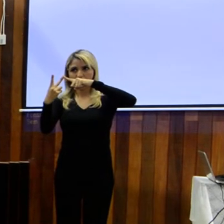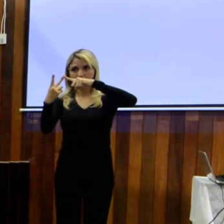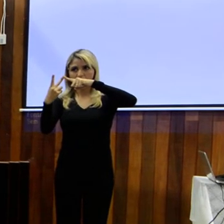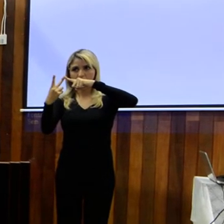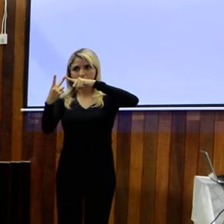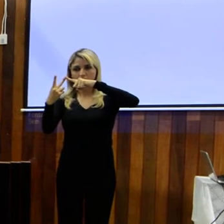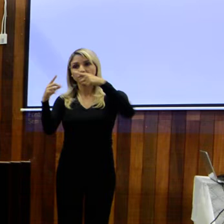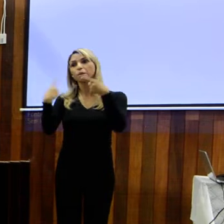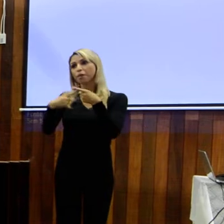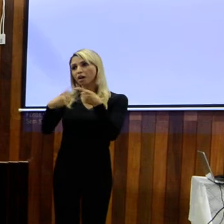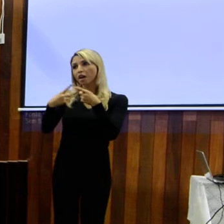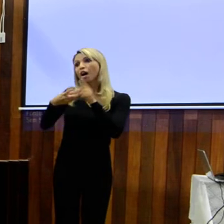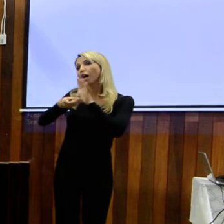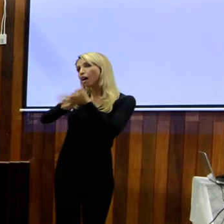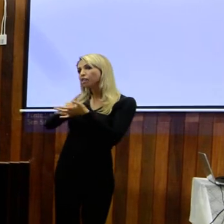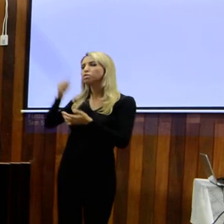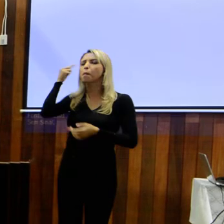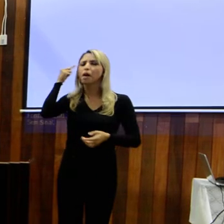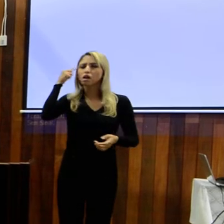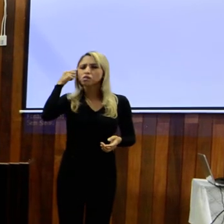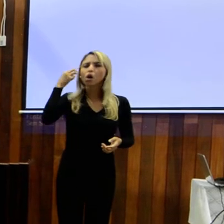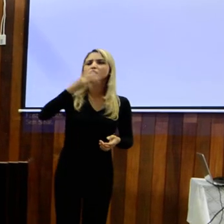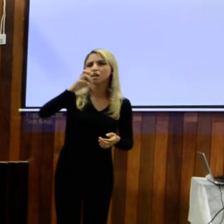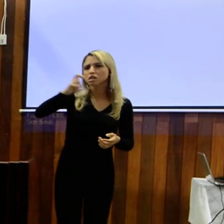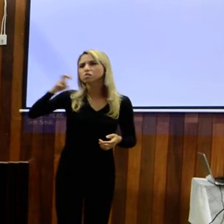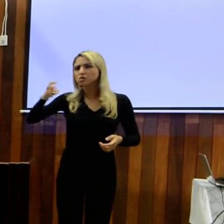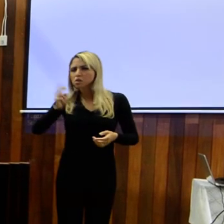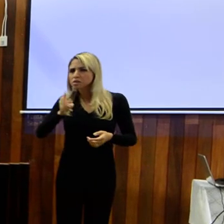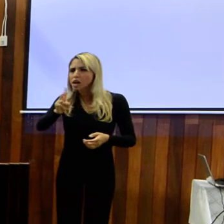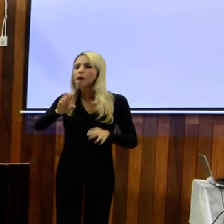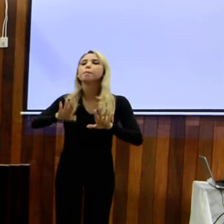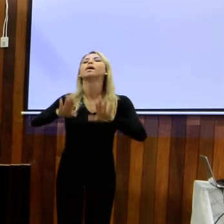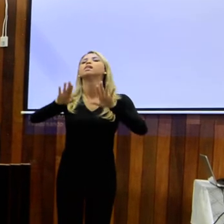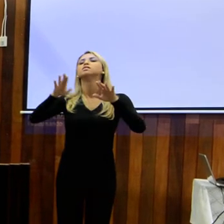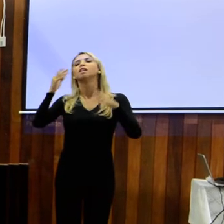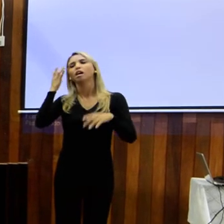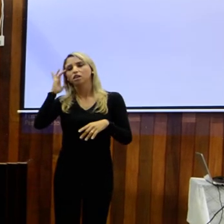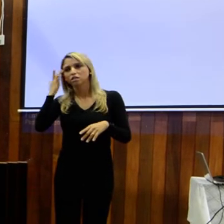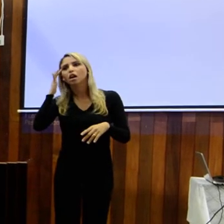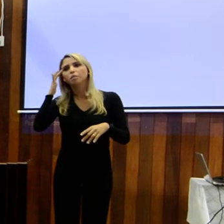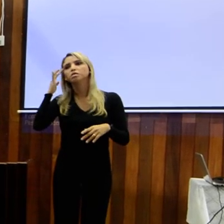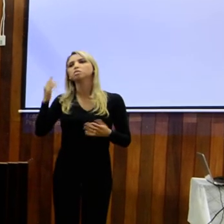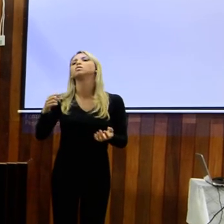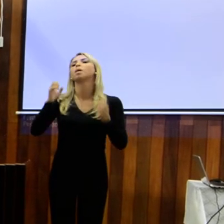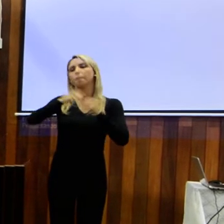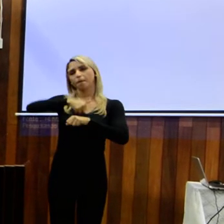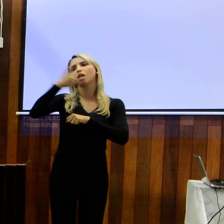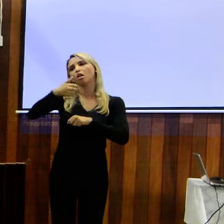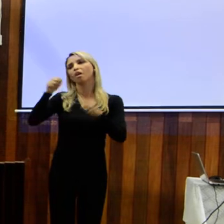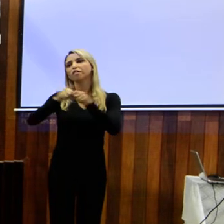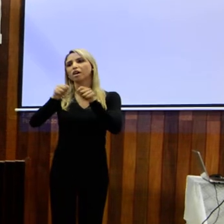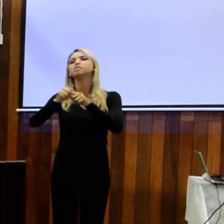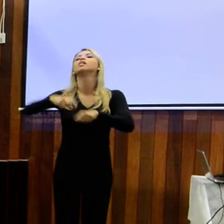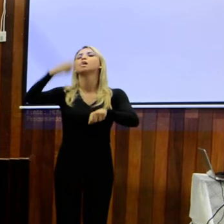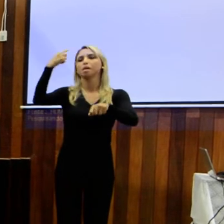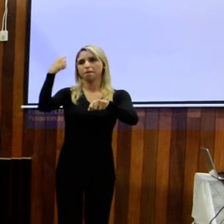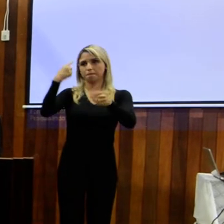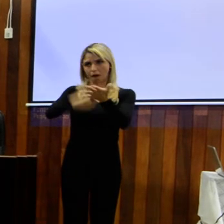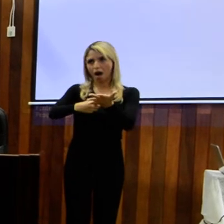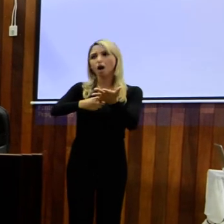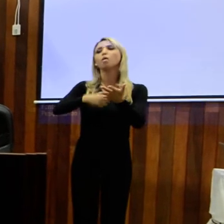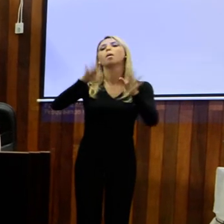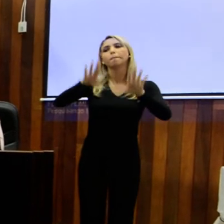discussão, a gente passava 356, eu continuava com 355, mas resolvemos manter o Marco 355. a sua segunda edição,